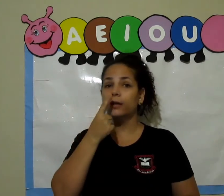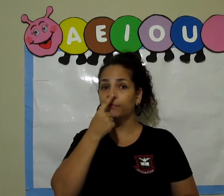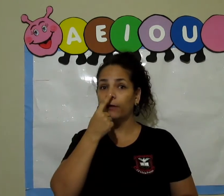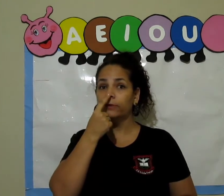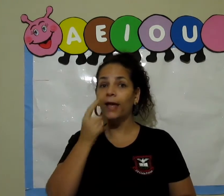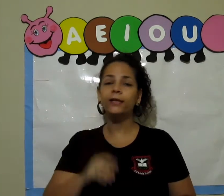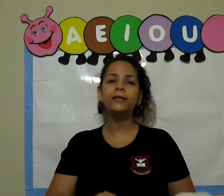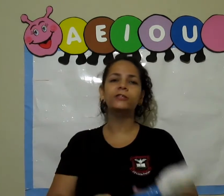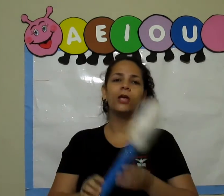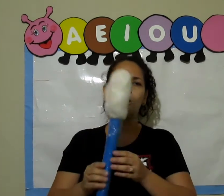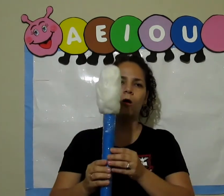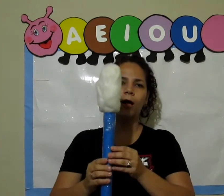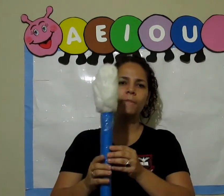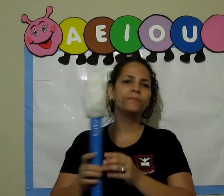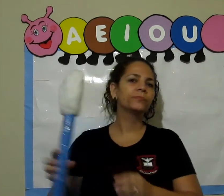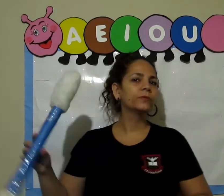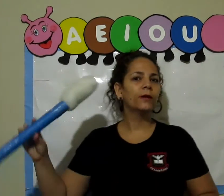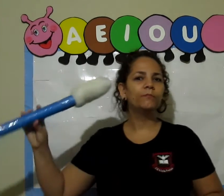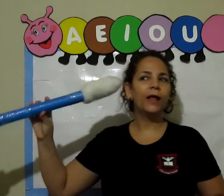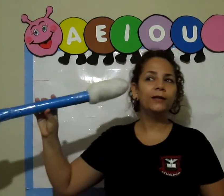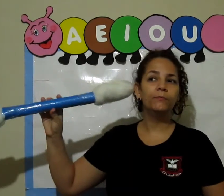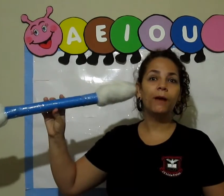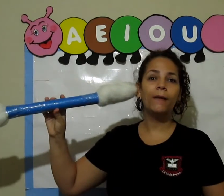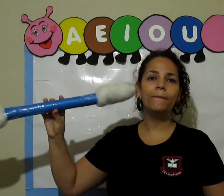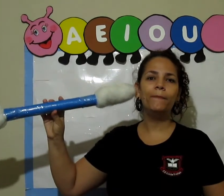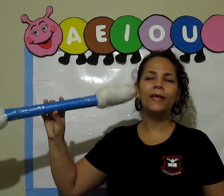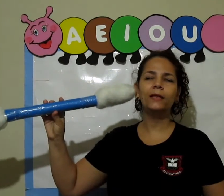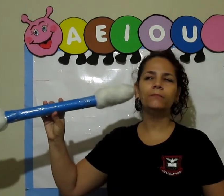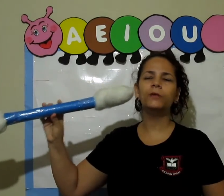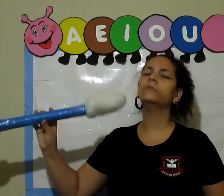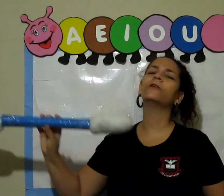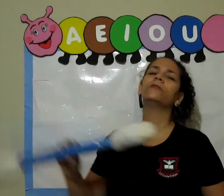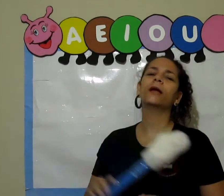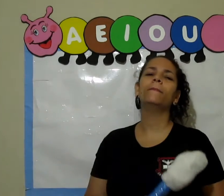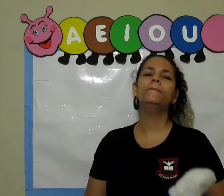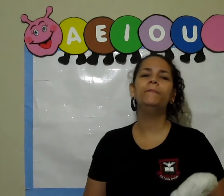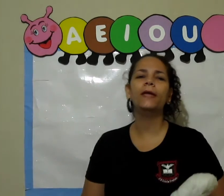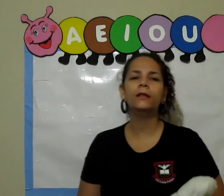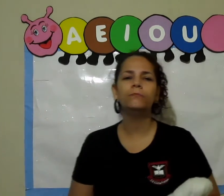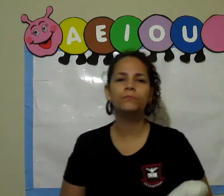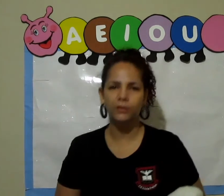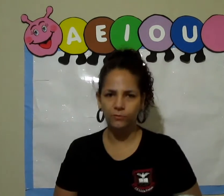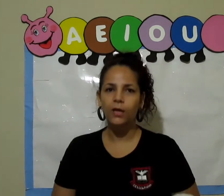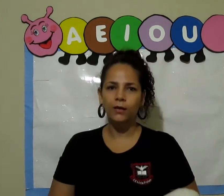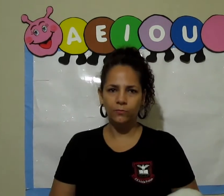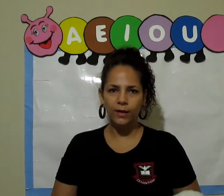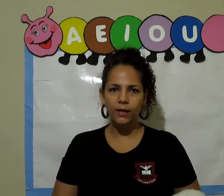limpar o nariz, ó. Pra limpar bem limpinho, pra ficar bem limpinho, não é?